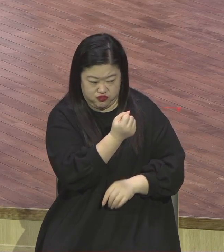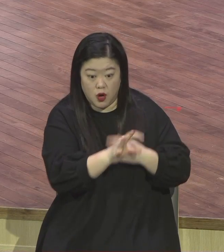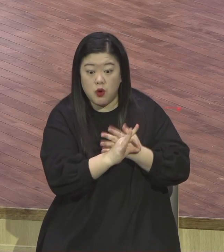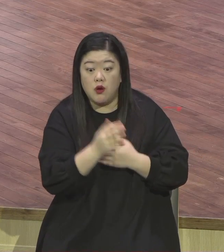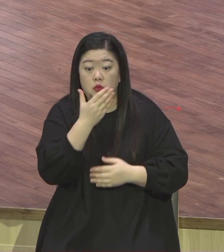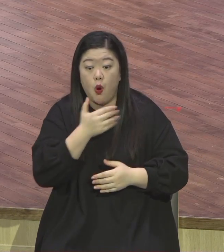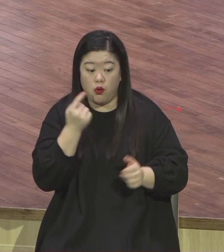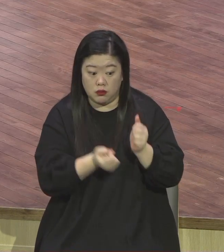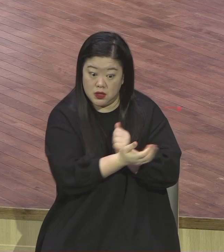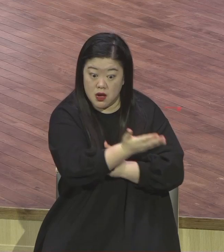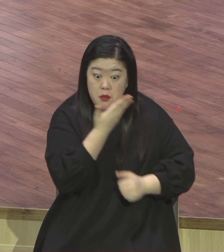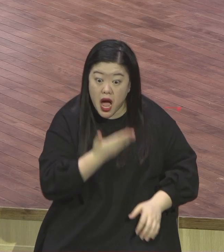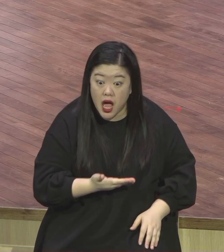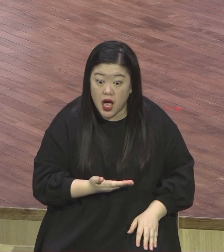전부 비본질이 잡혀있다니까요